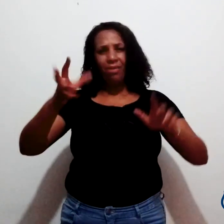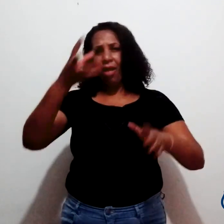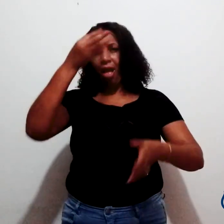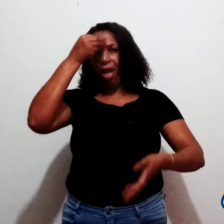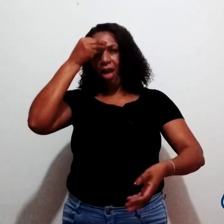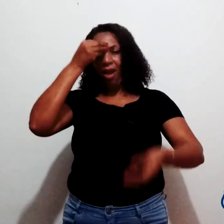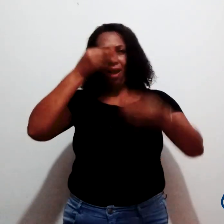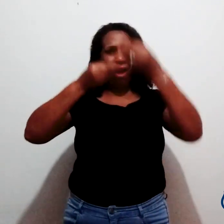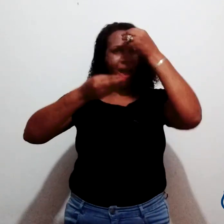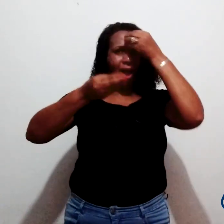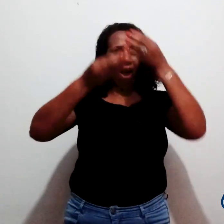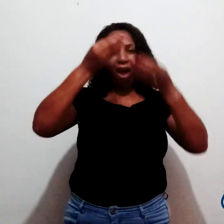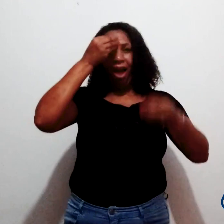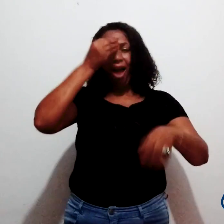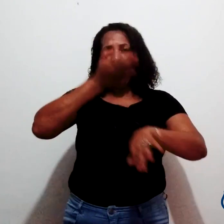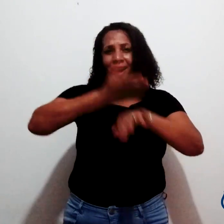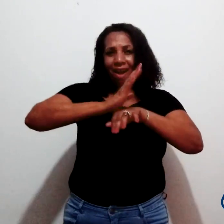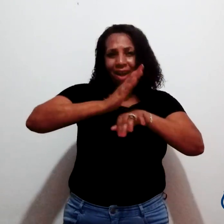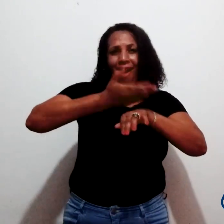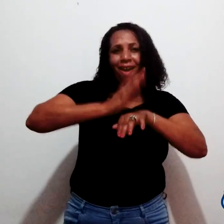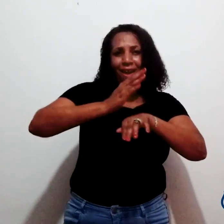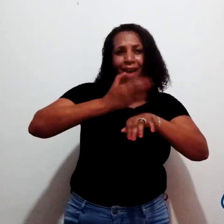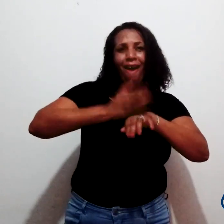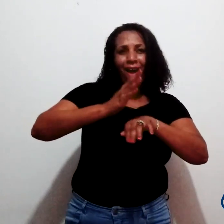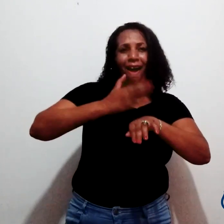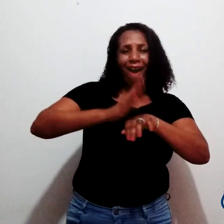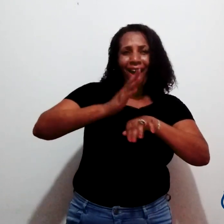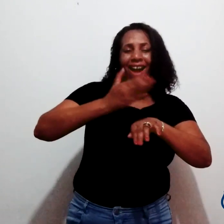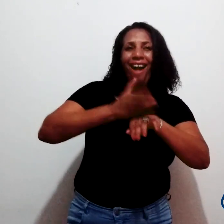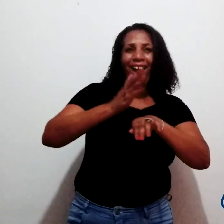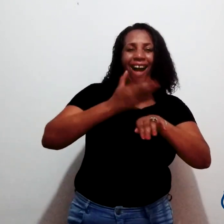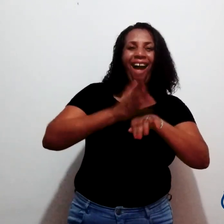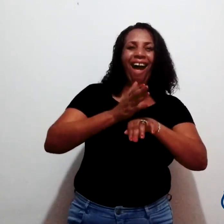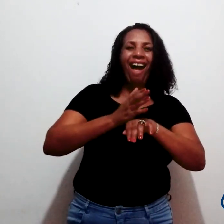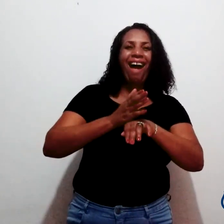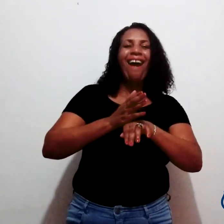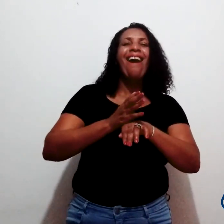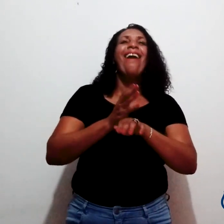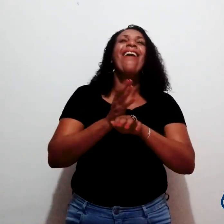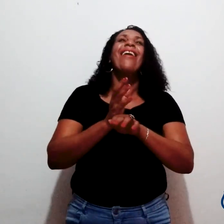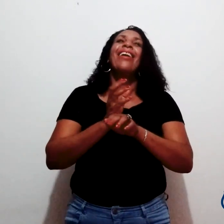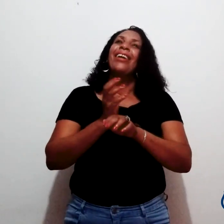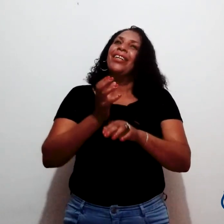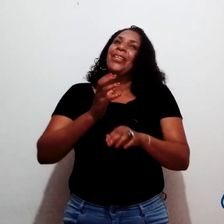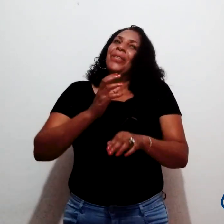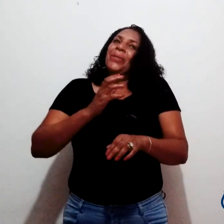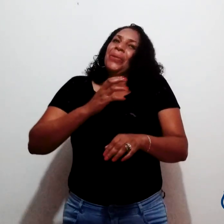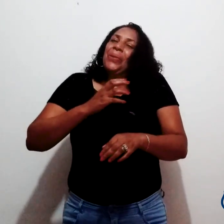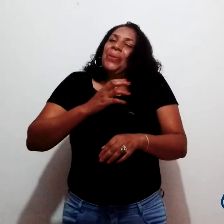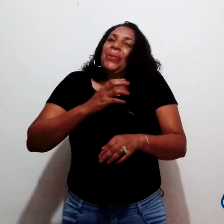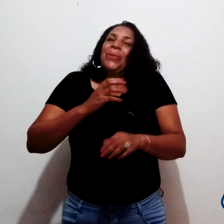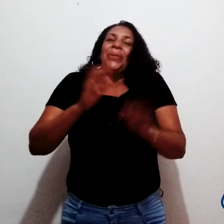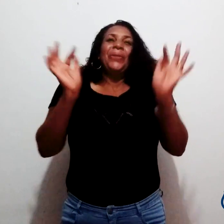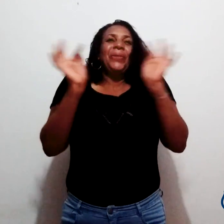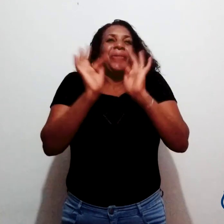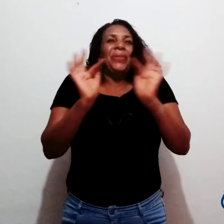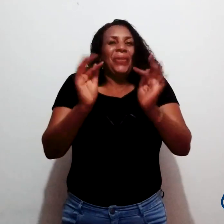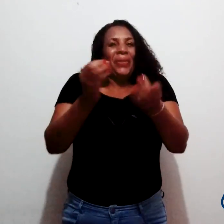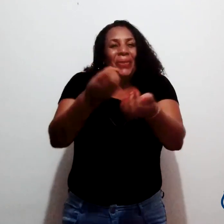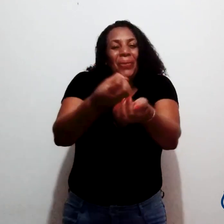treinando, treinando, treinando, treinando, praticando. E aí, nossa, foi me dando uma felicidade, uma emoção. Porque